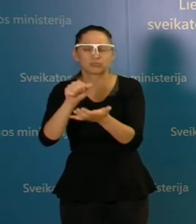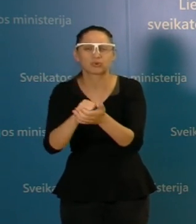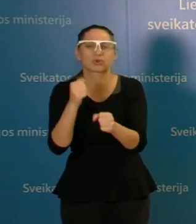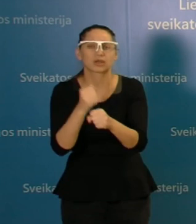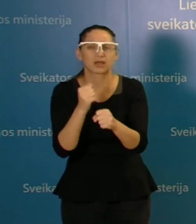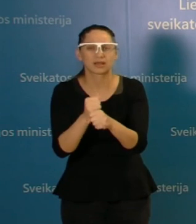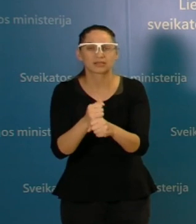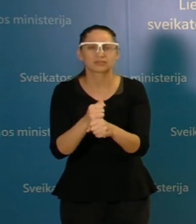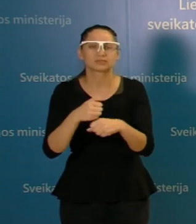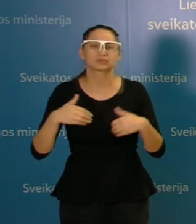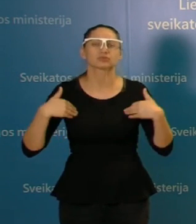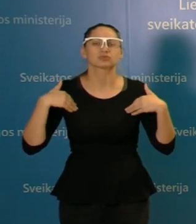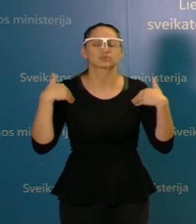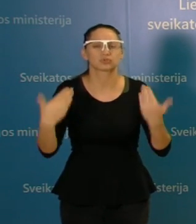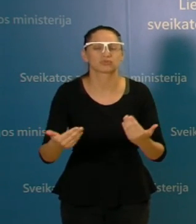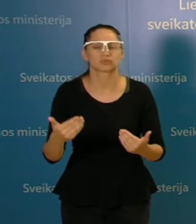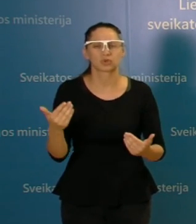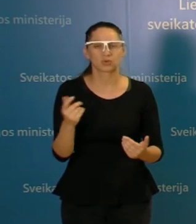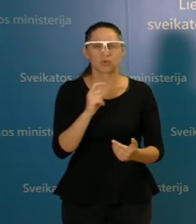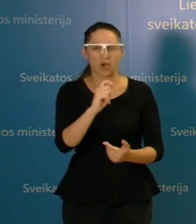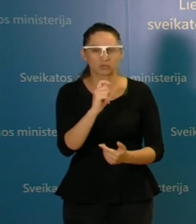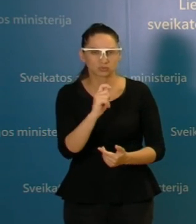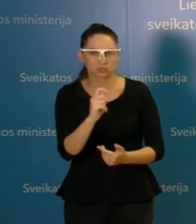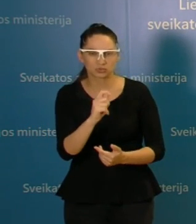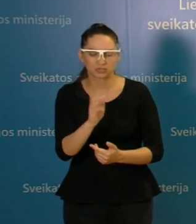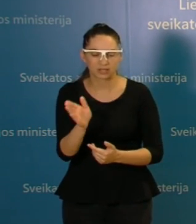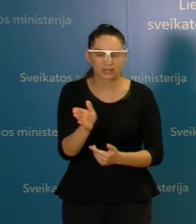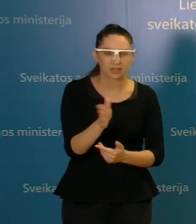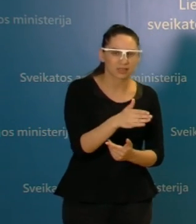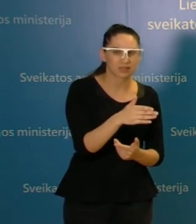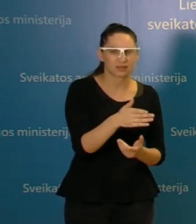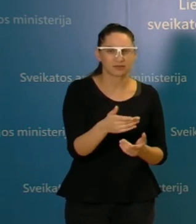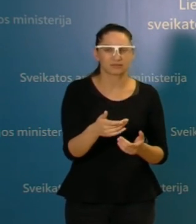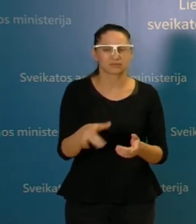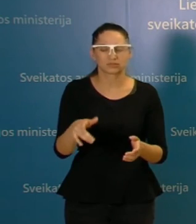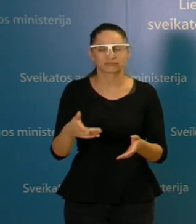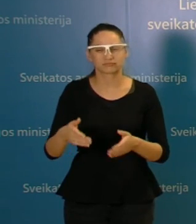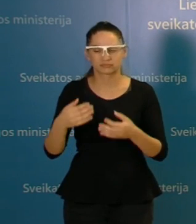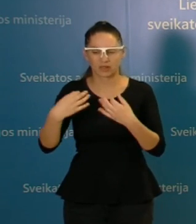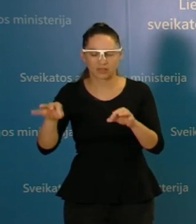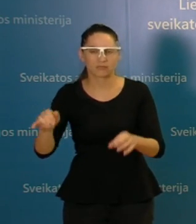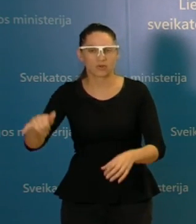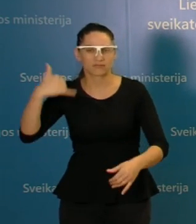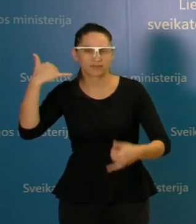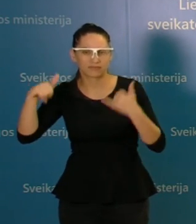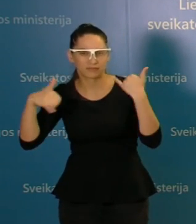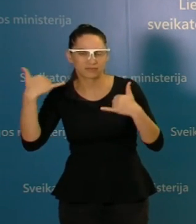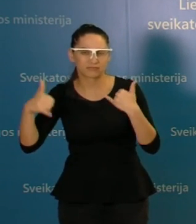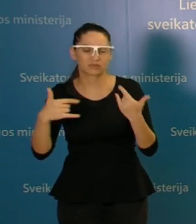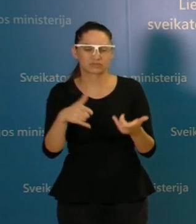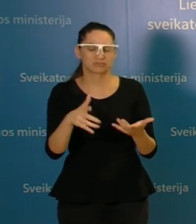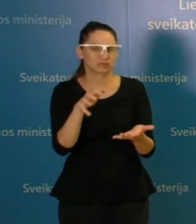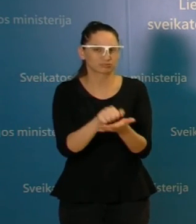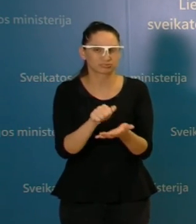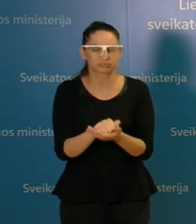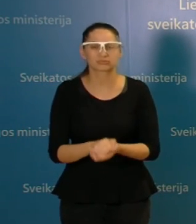nukrauti linijos konsultantus ir jie daugiau galėtų atsiliepti ir žmonių pakonsultuoti. Tai tikrai sprendimų yra